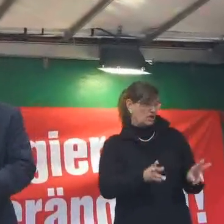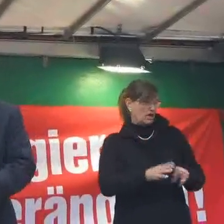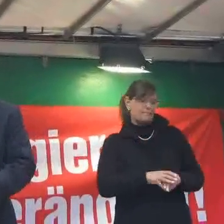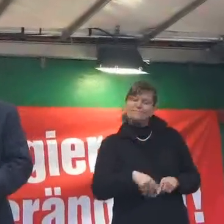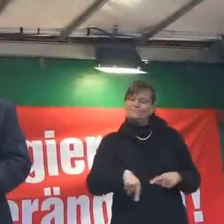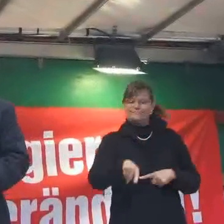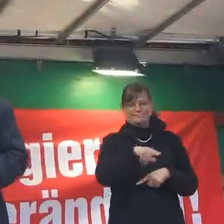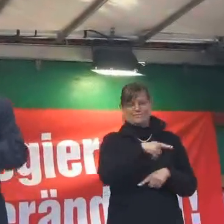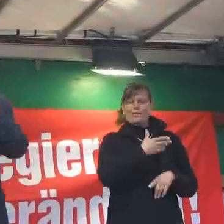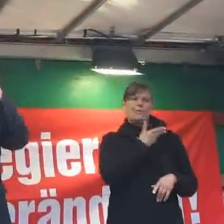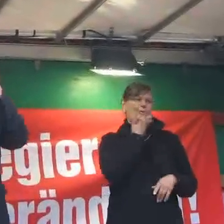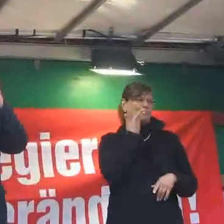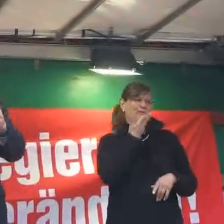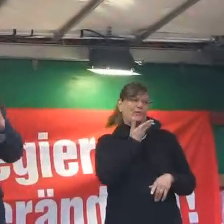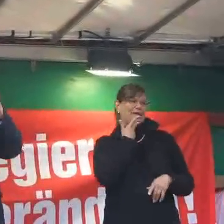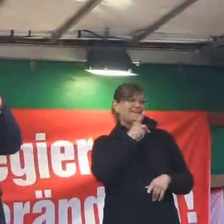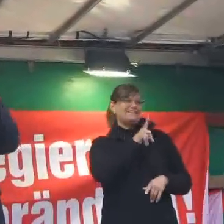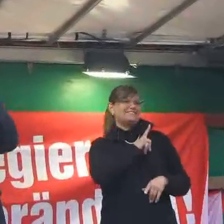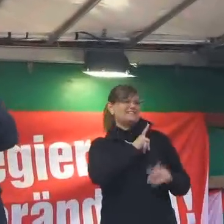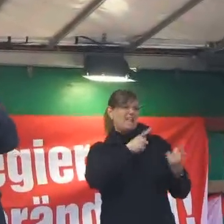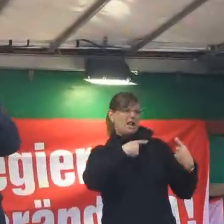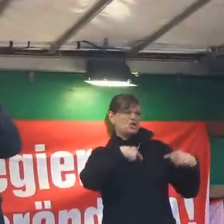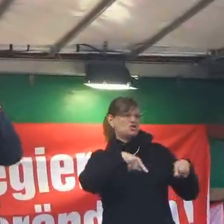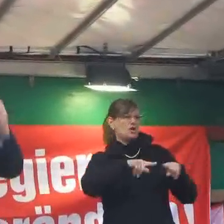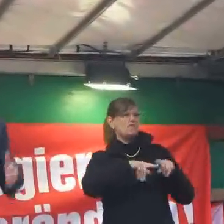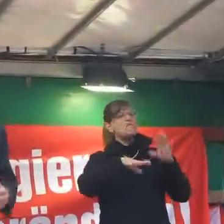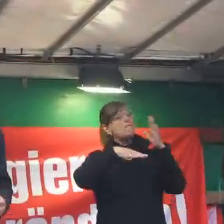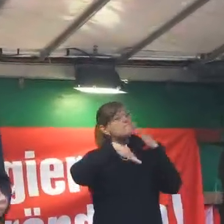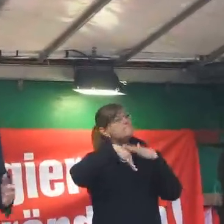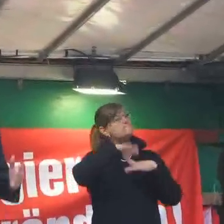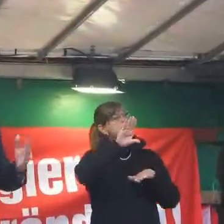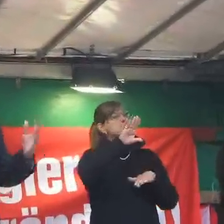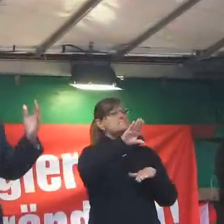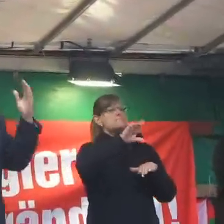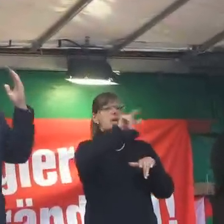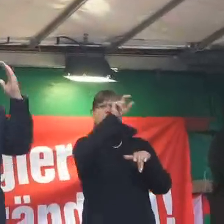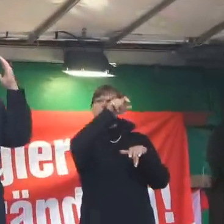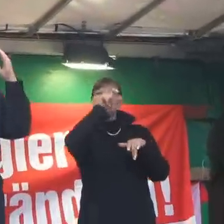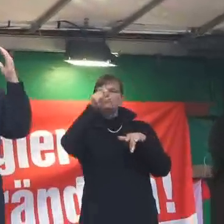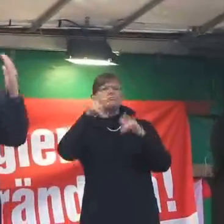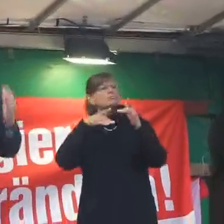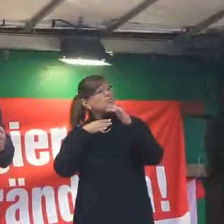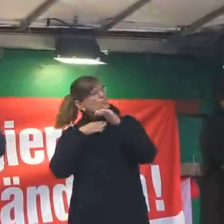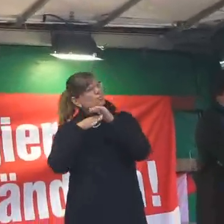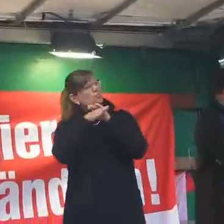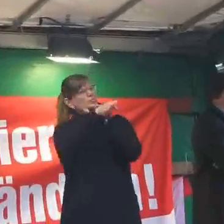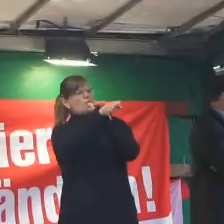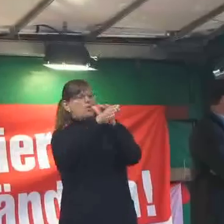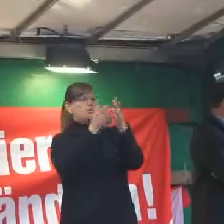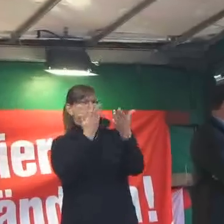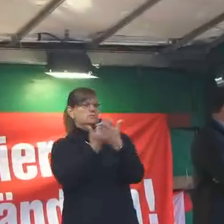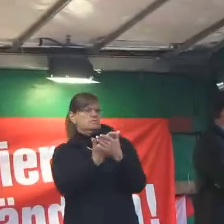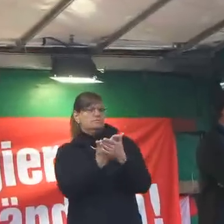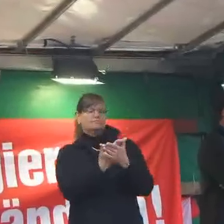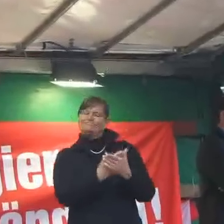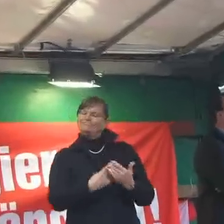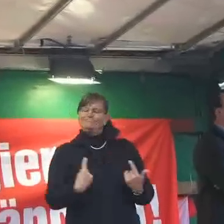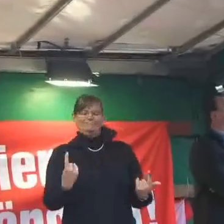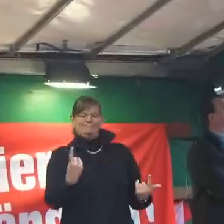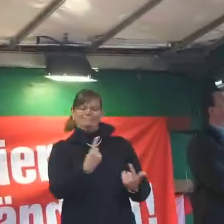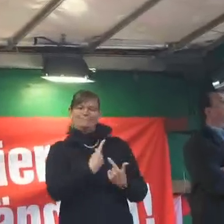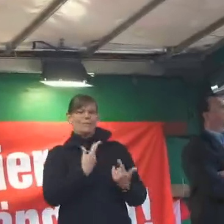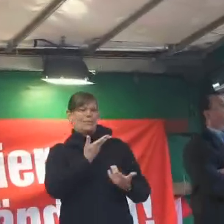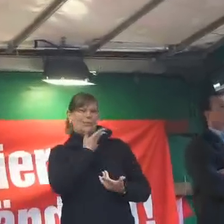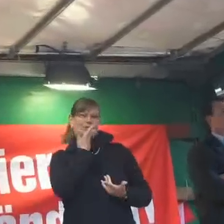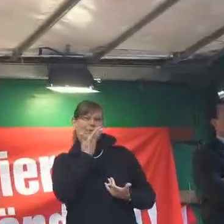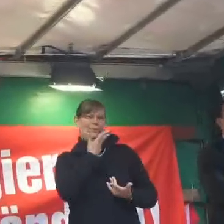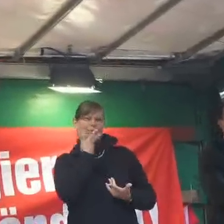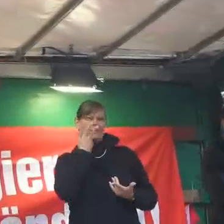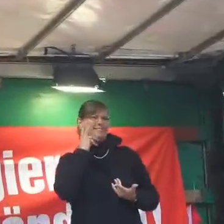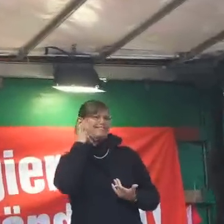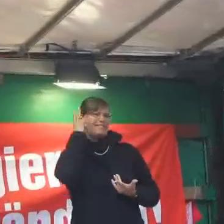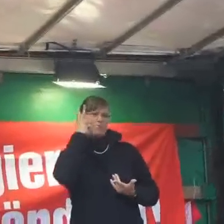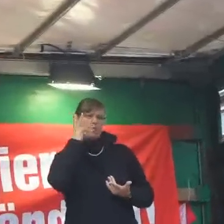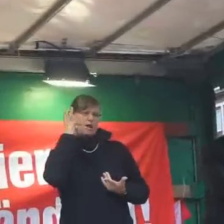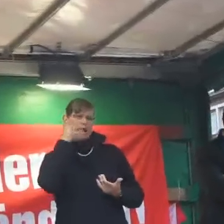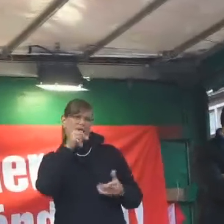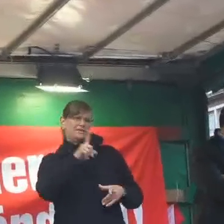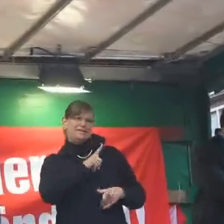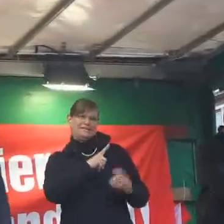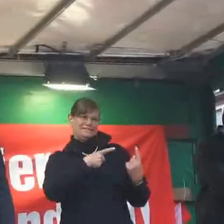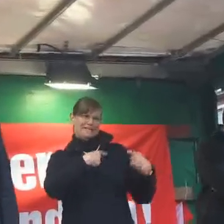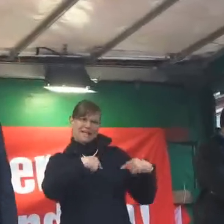Gesellschaft, in der sich die Interessen der Mehrheit durchsetzen. Das heißt, wir haben keine demokratische Gesellschaft.